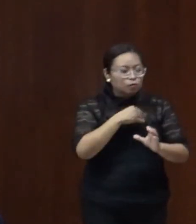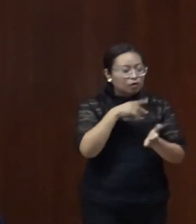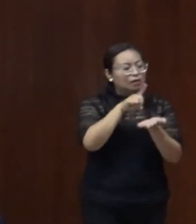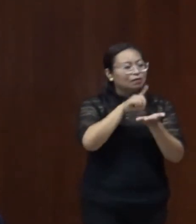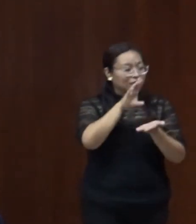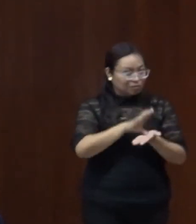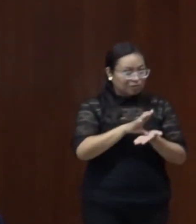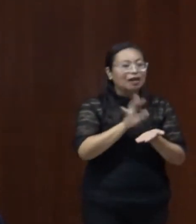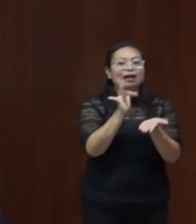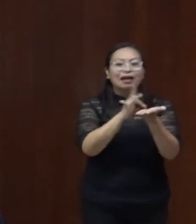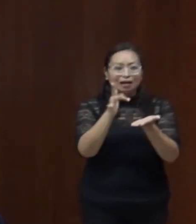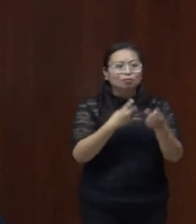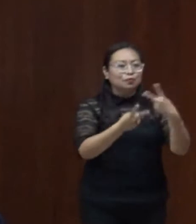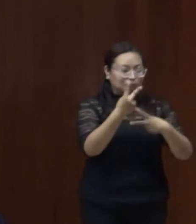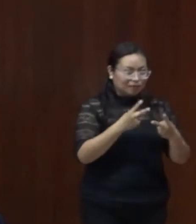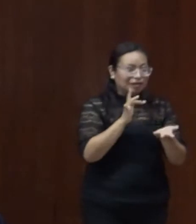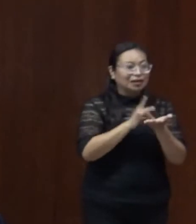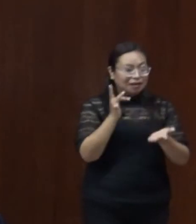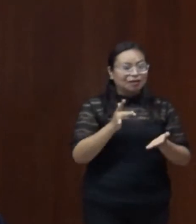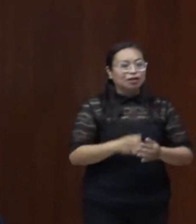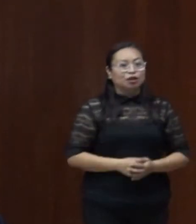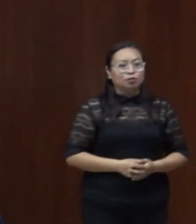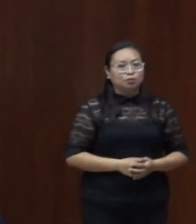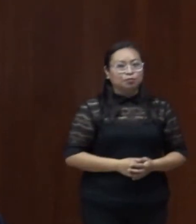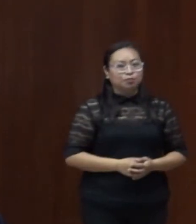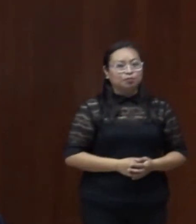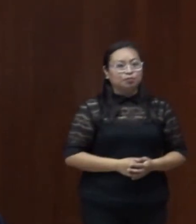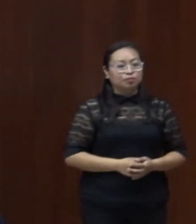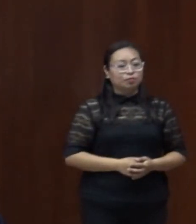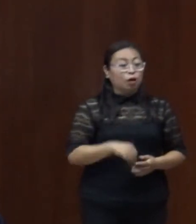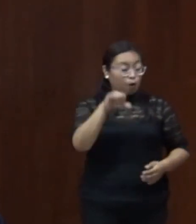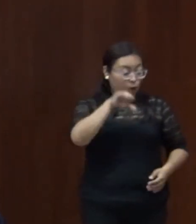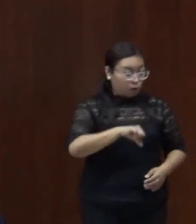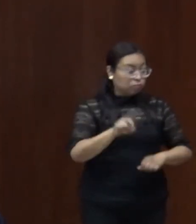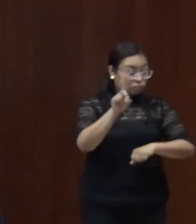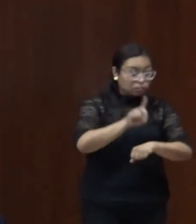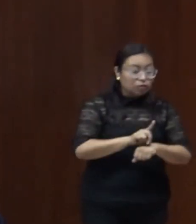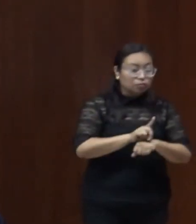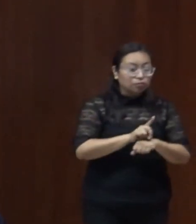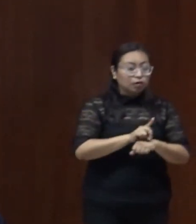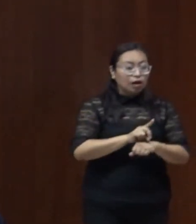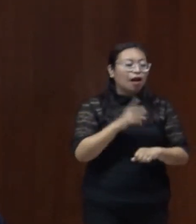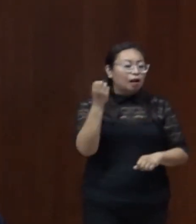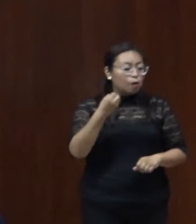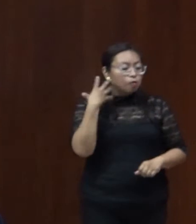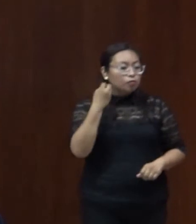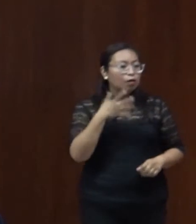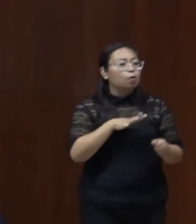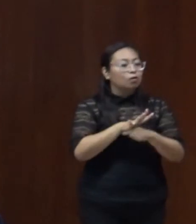presentes. Muchas gracias Marisol. Y pues el día de hoy es un evento en el marco